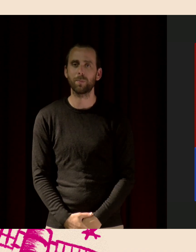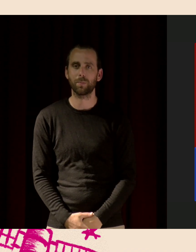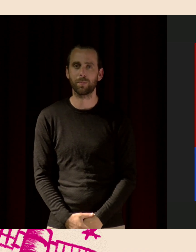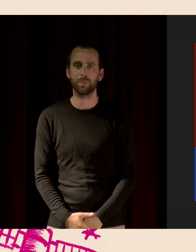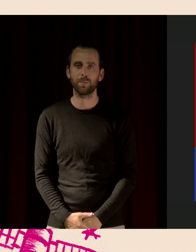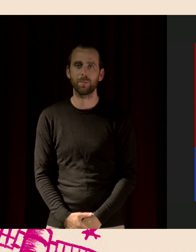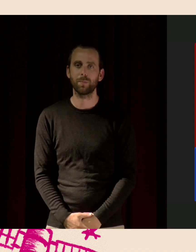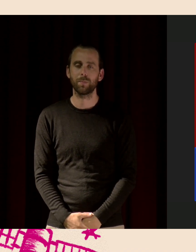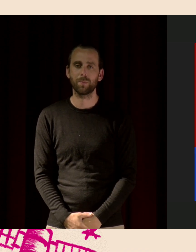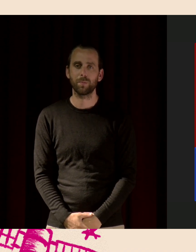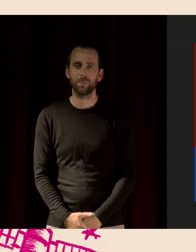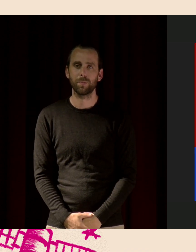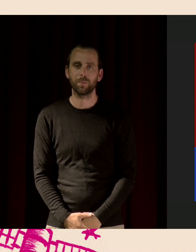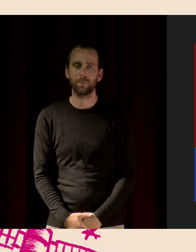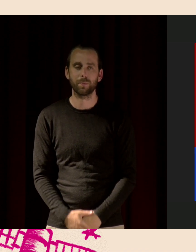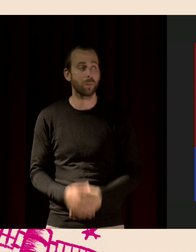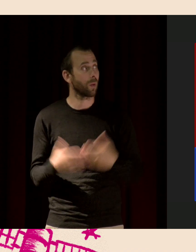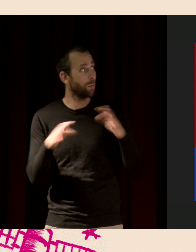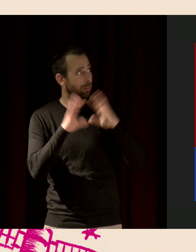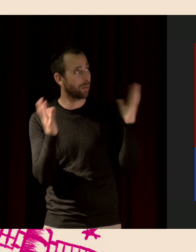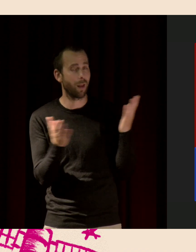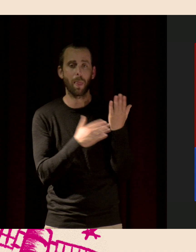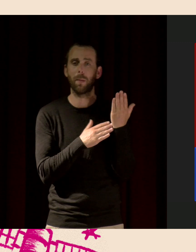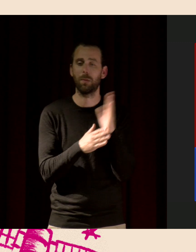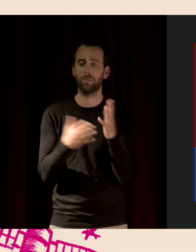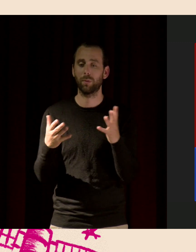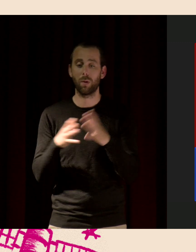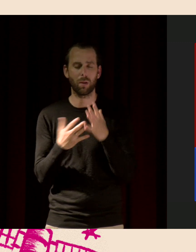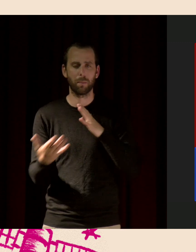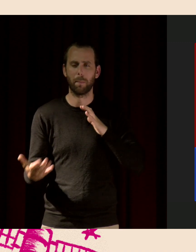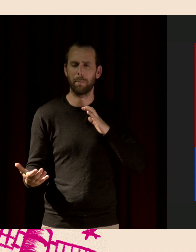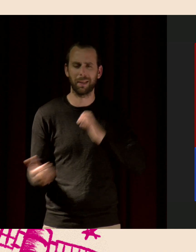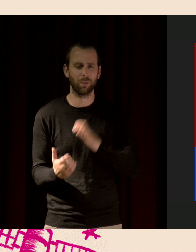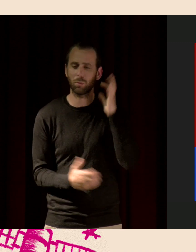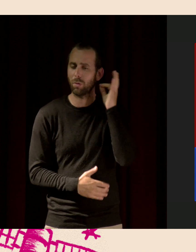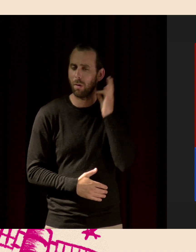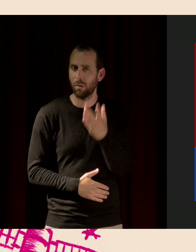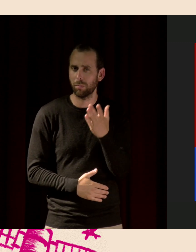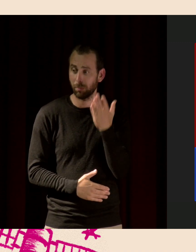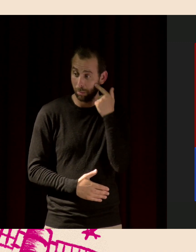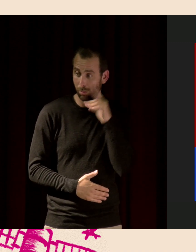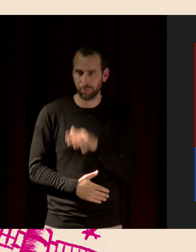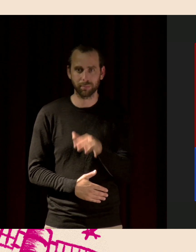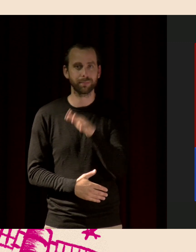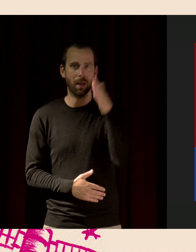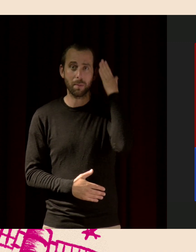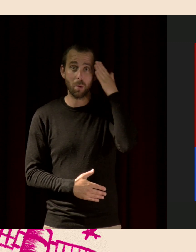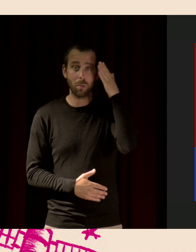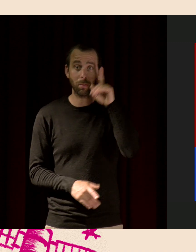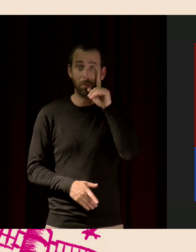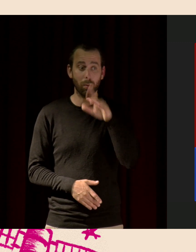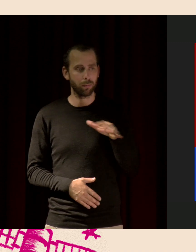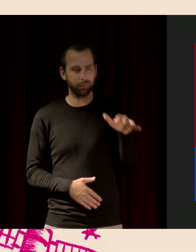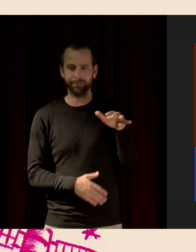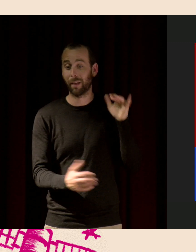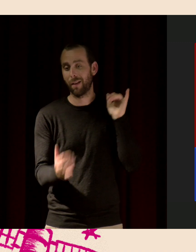Donc ça montre que potentiellement, il y a une très forte pression sonore, si vous voulez, sur les animaux par la présence des